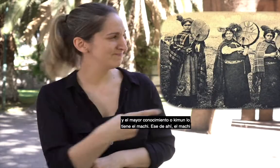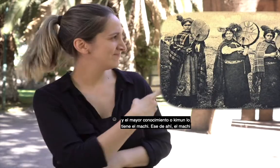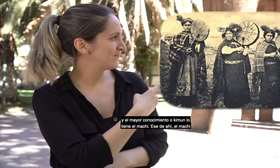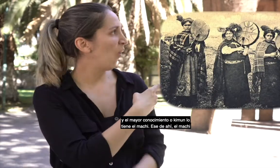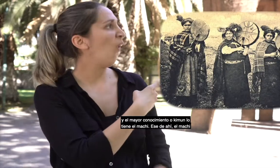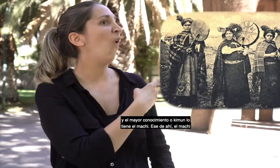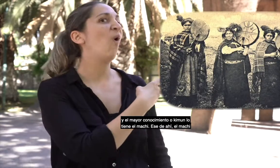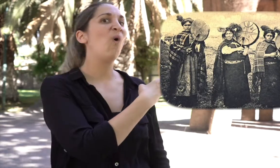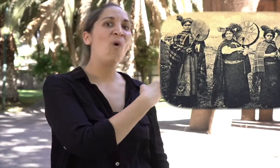el machi.